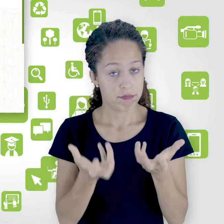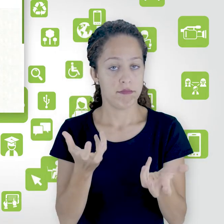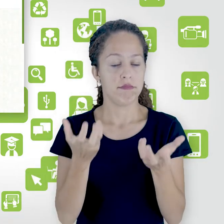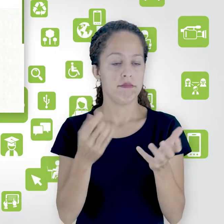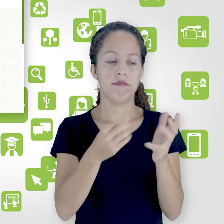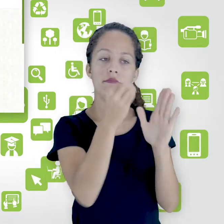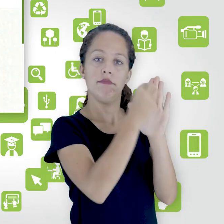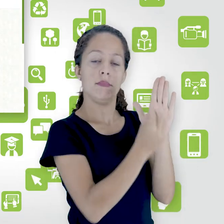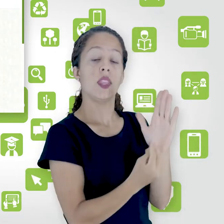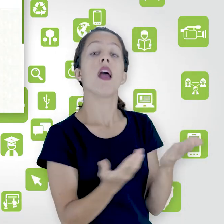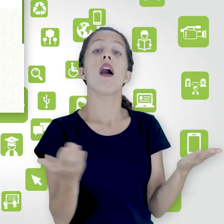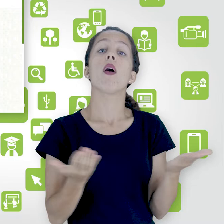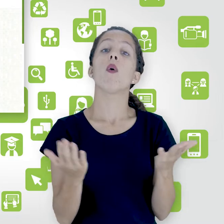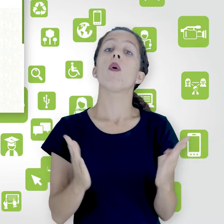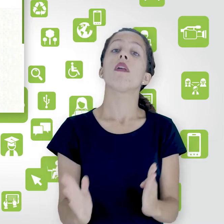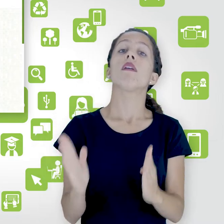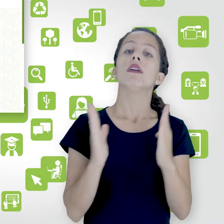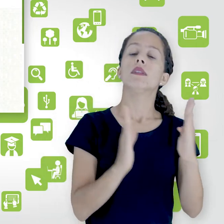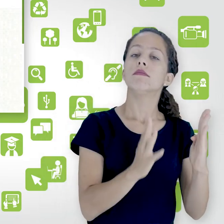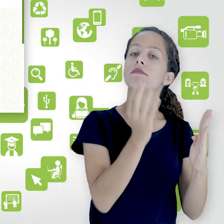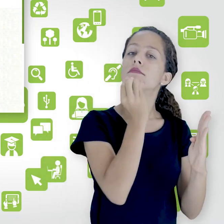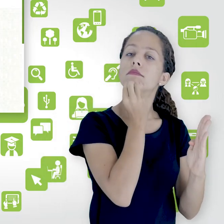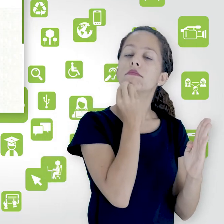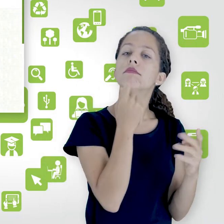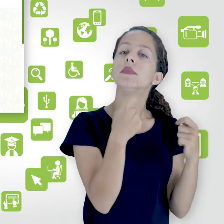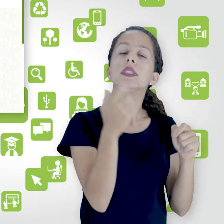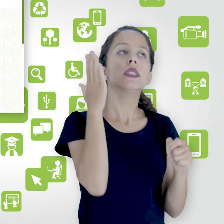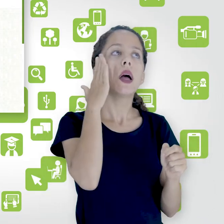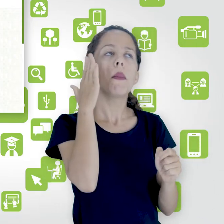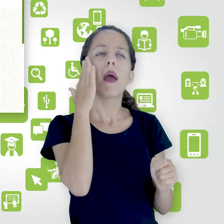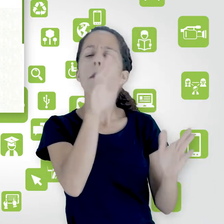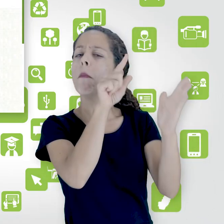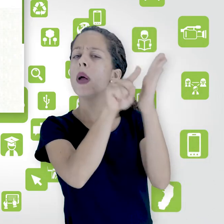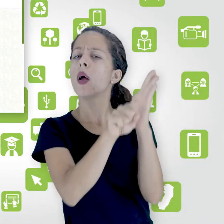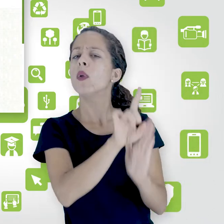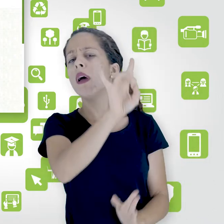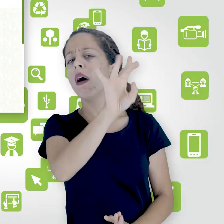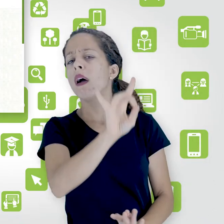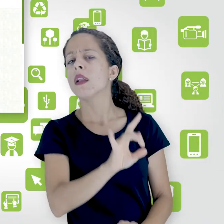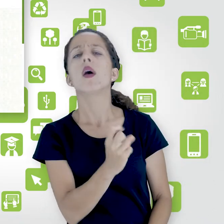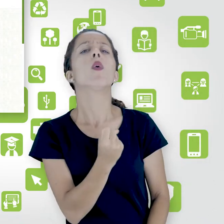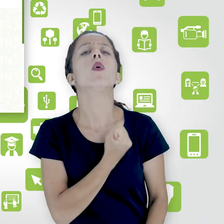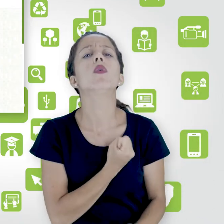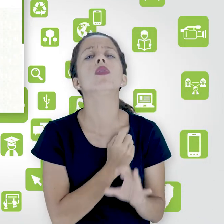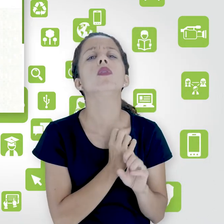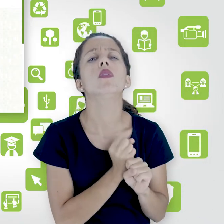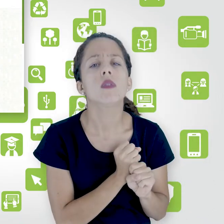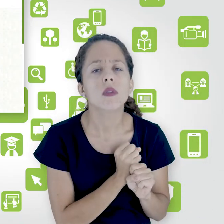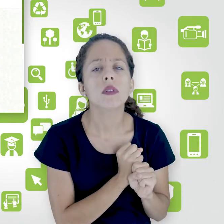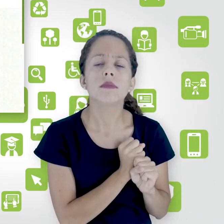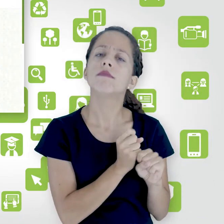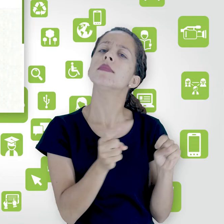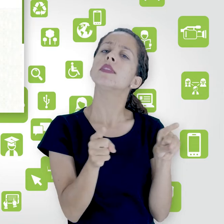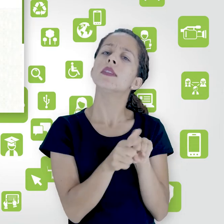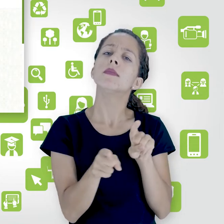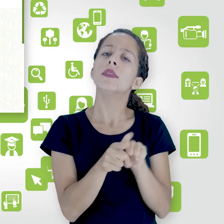etapa final agora é você definir o valor de cada questão aqui e o valor final da